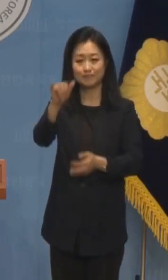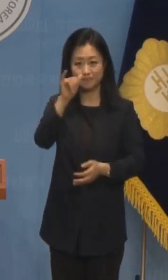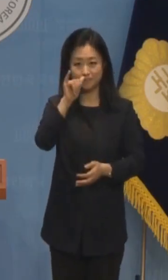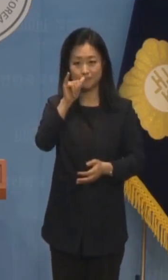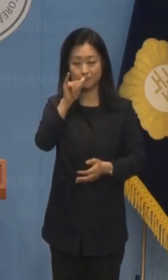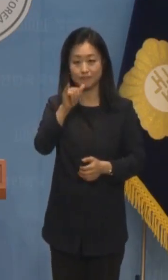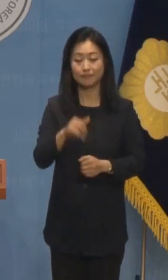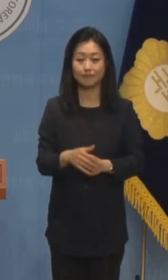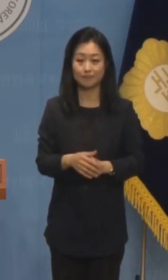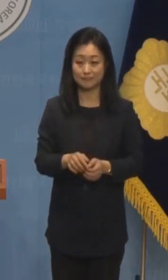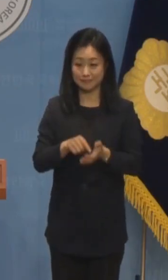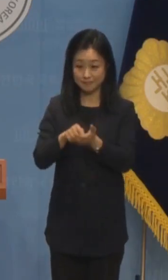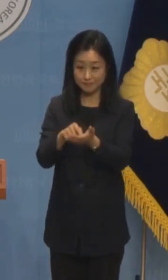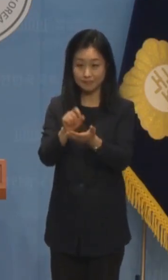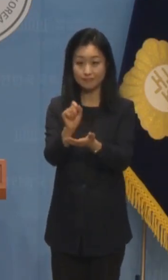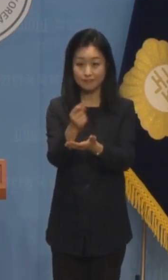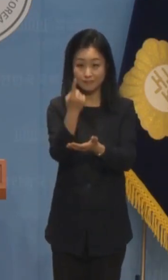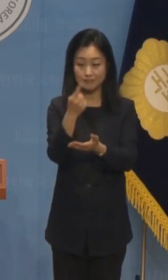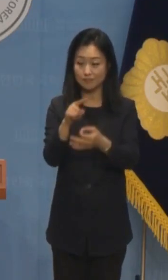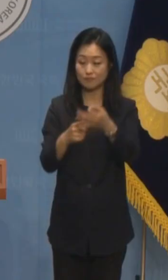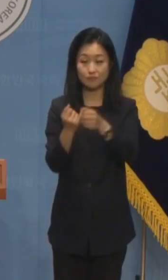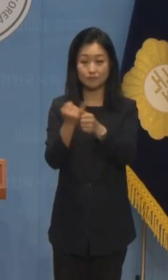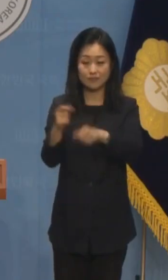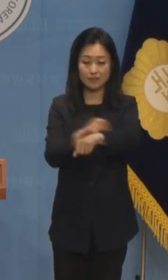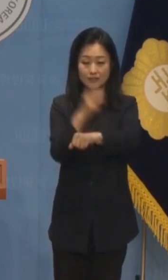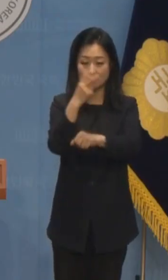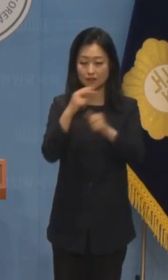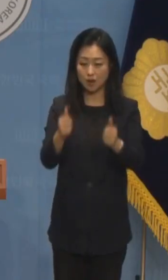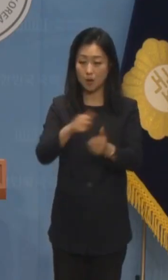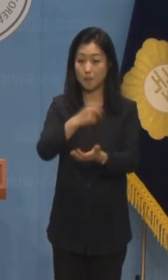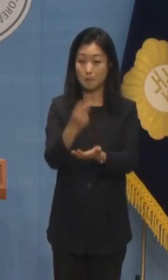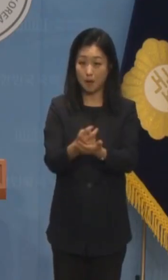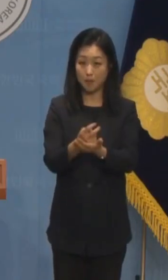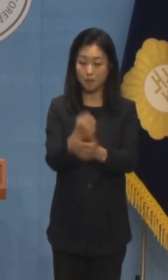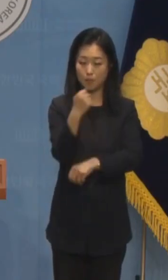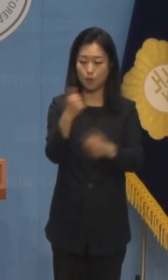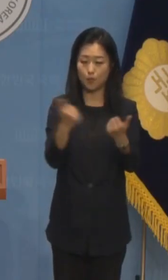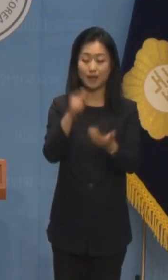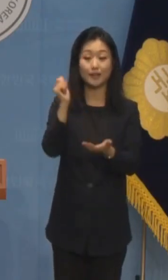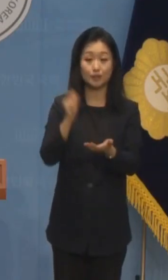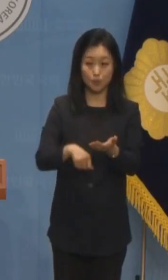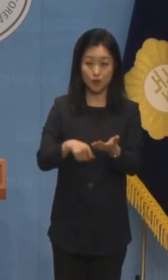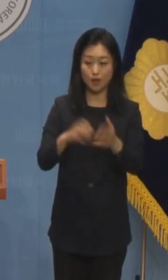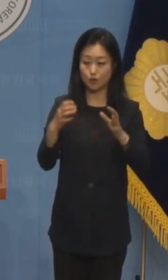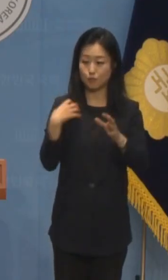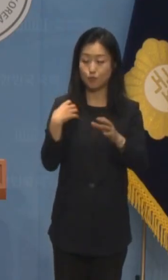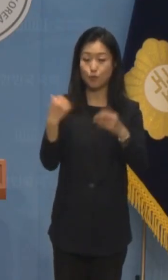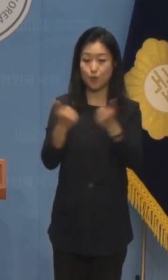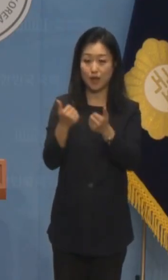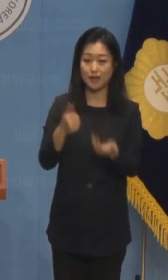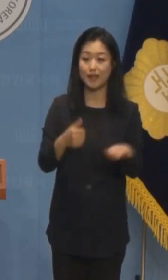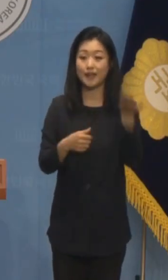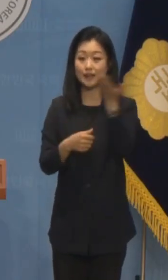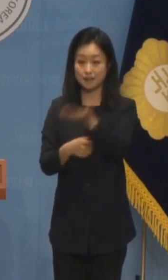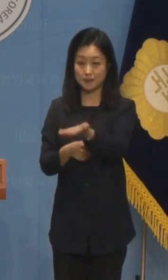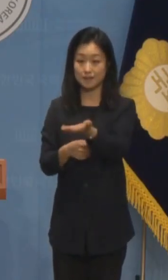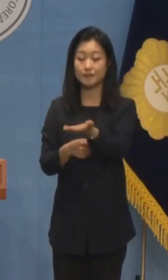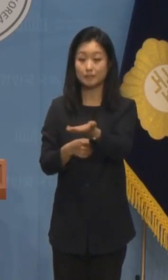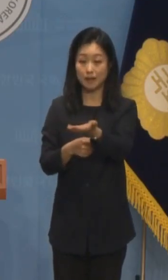그 요구의 부응으로 이미 김건희 특검법이 본회의에서 통과되어 국무회의에 올라갔습니다.